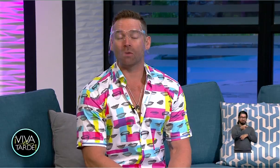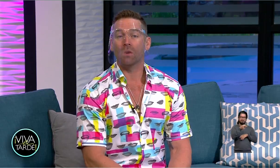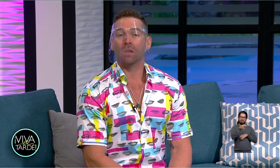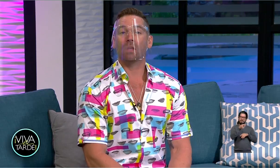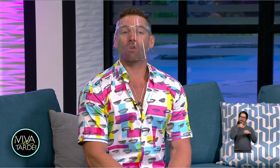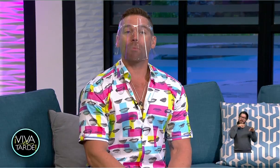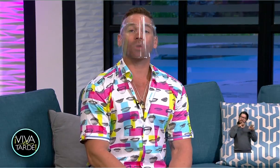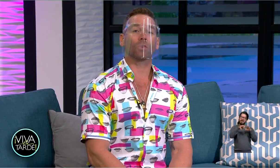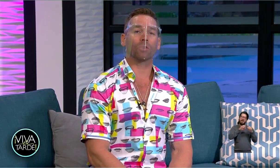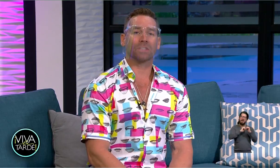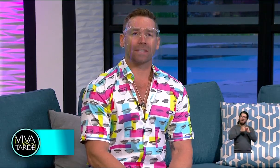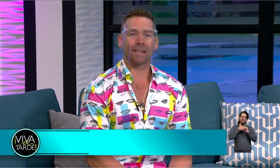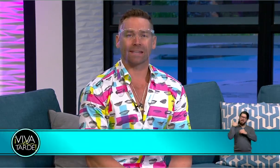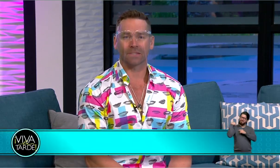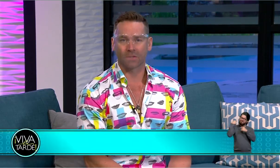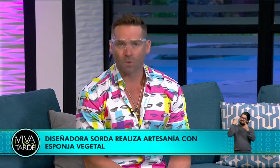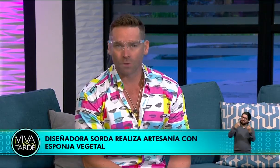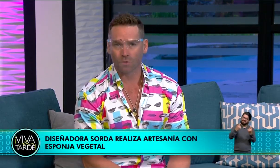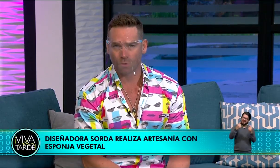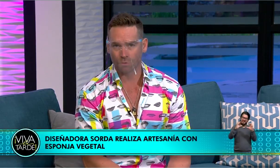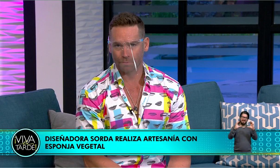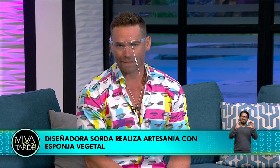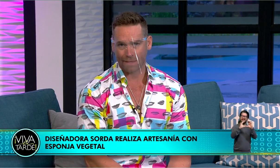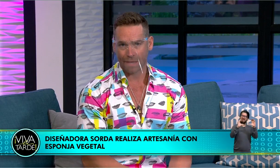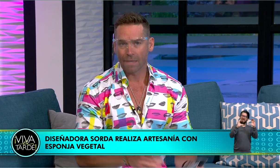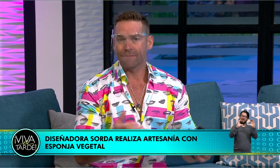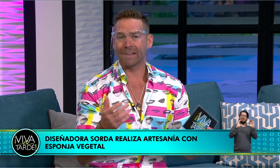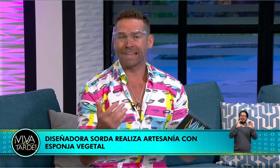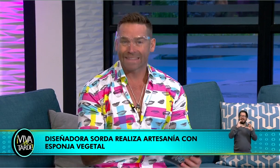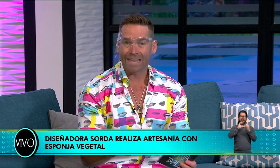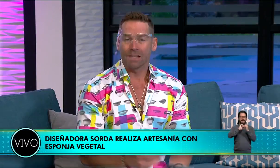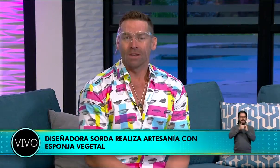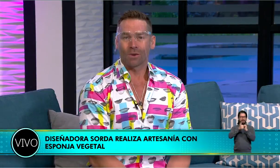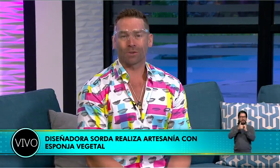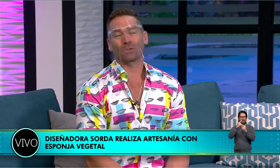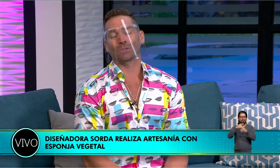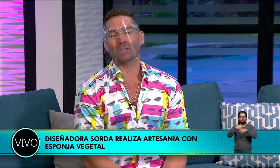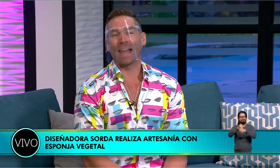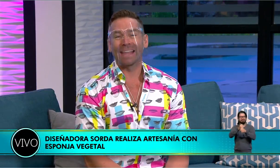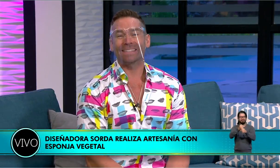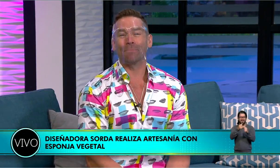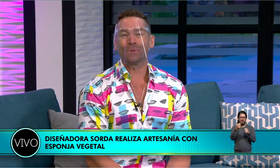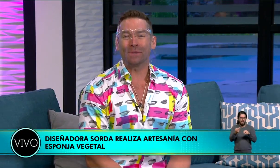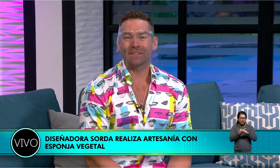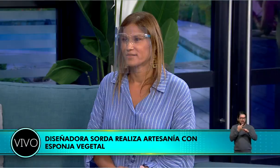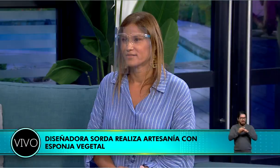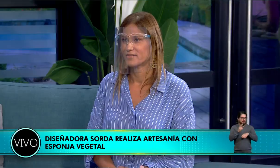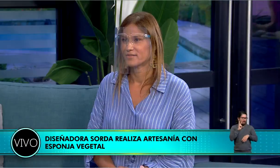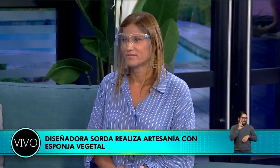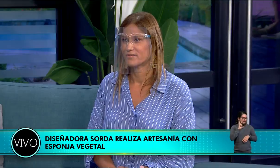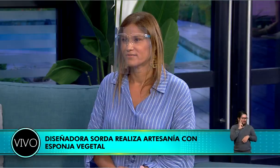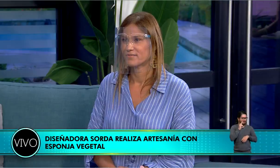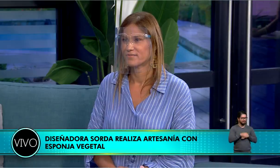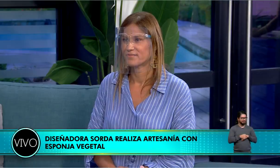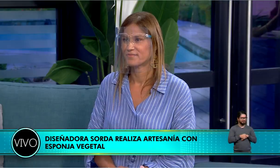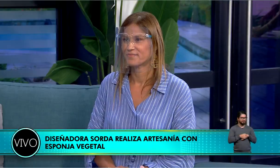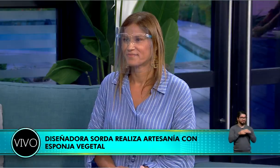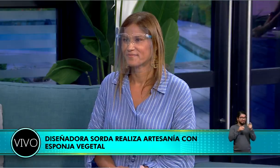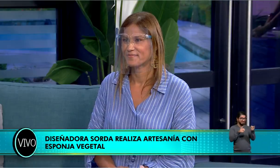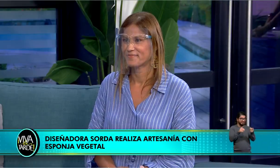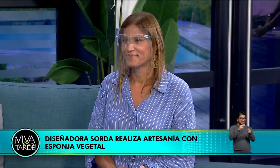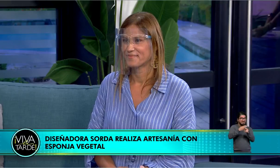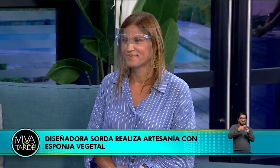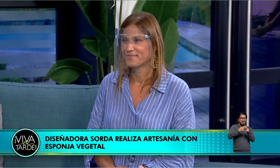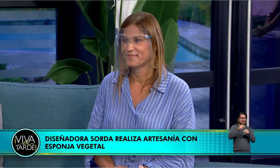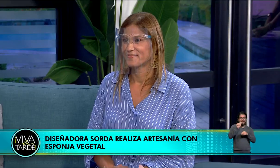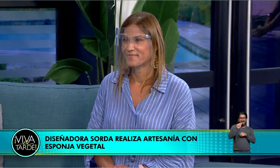académico y cómo logró diseñar accesorios con un material vegetal. Con nosotros, Aixa Muñiz y el intérprete de Señas, William